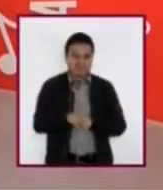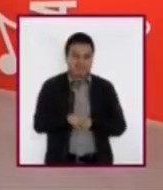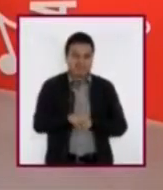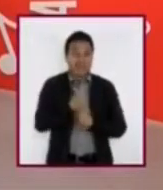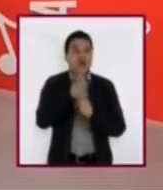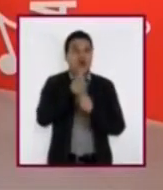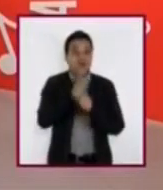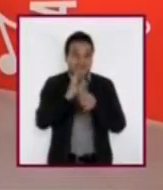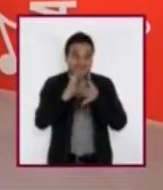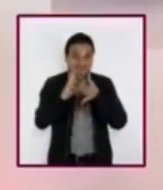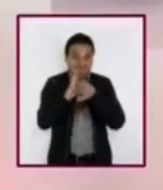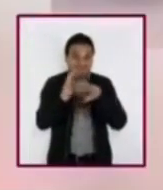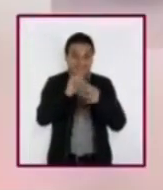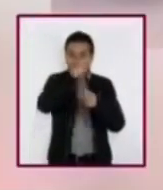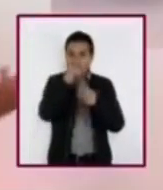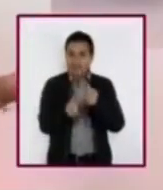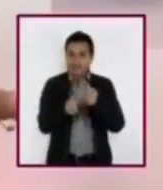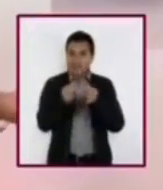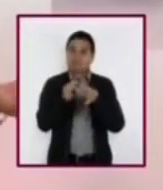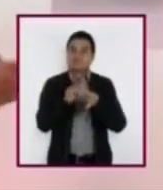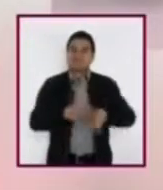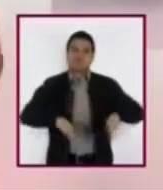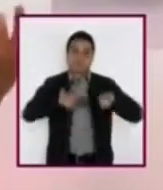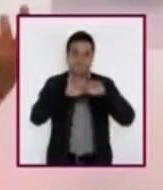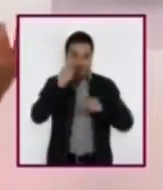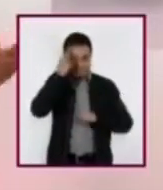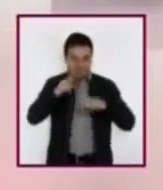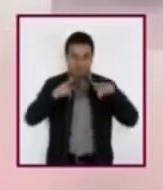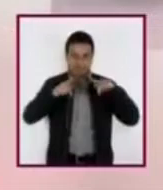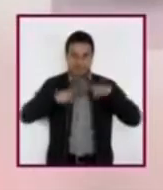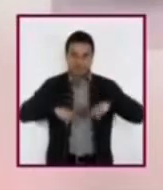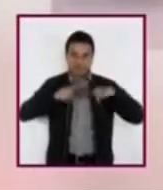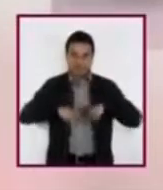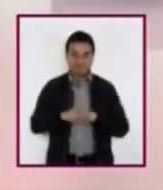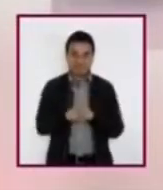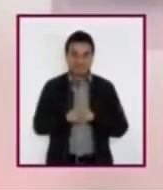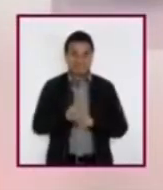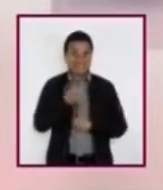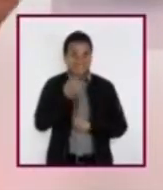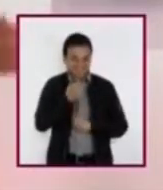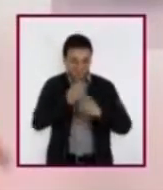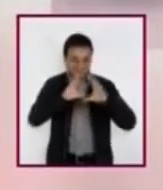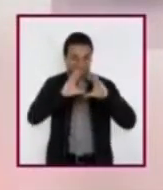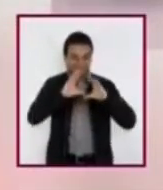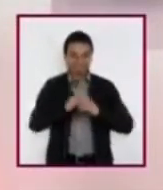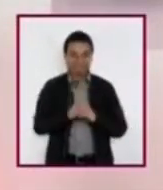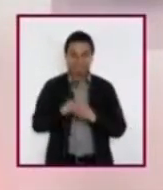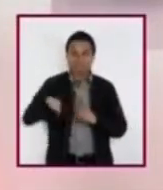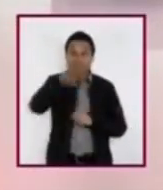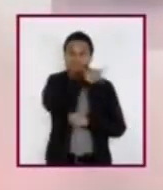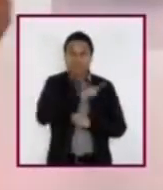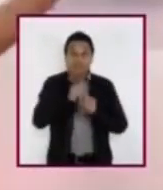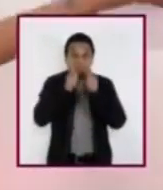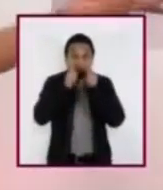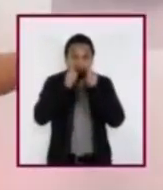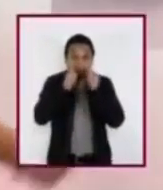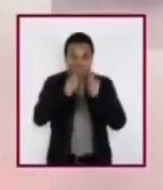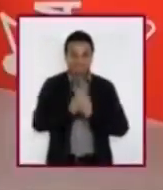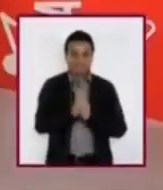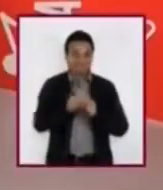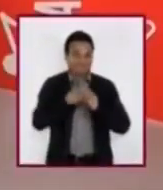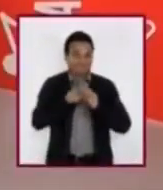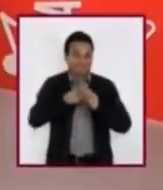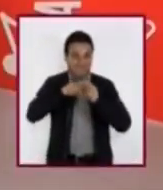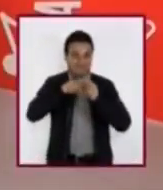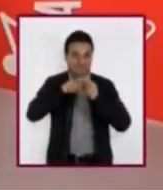importantes para la humanidad. Exacto, y todo esto y más lo veremos el día de hoy. Así que pongan mucha atención y comencemos.